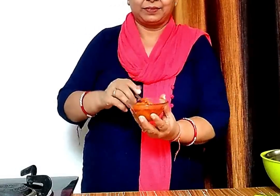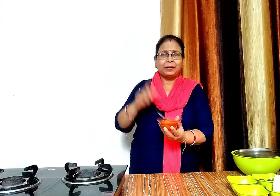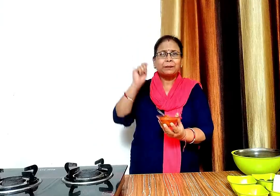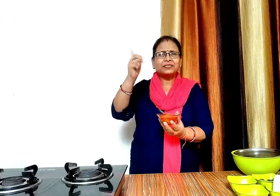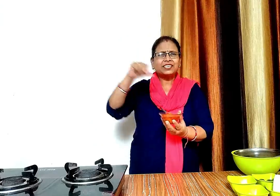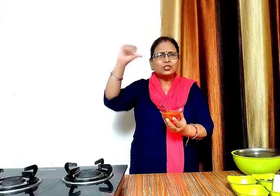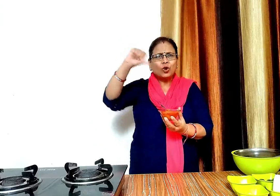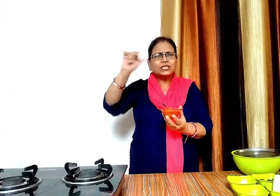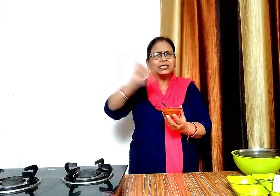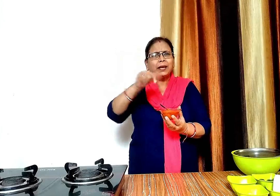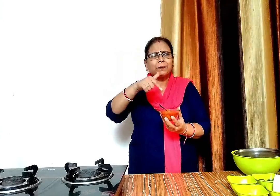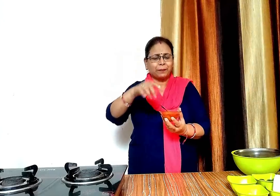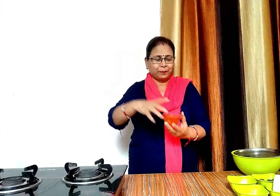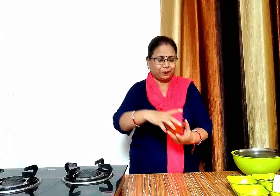देखिए एक तब मार्टी चैसे ही बनी है